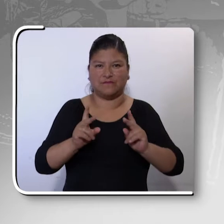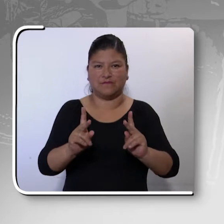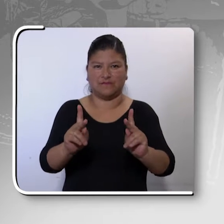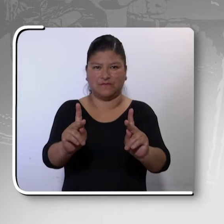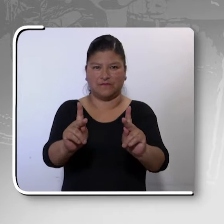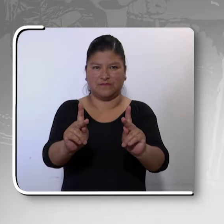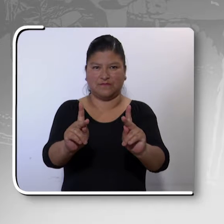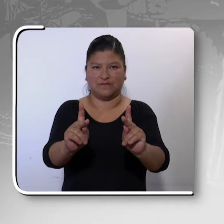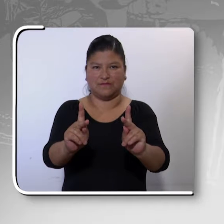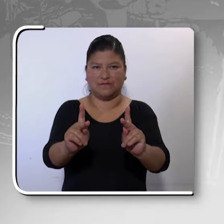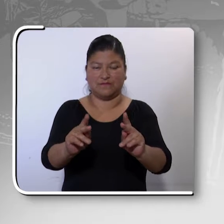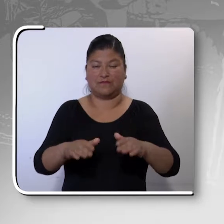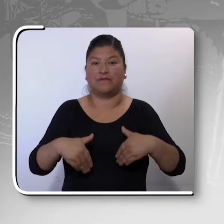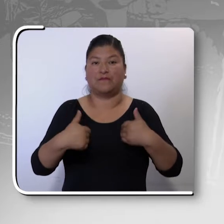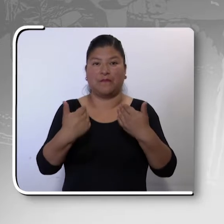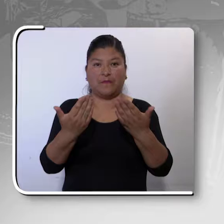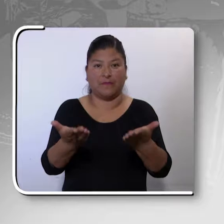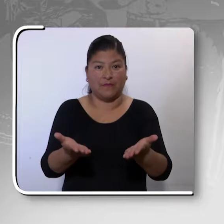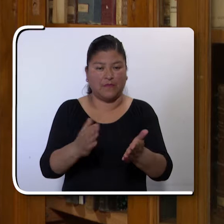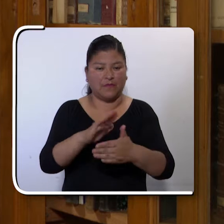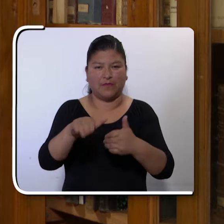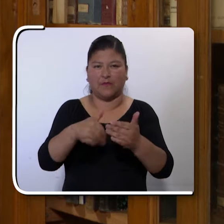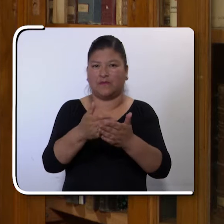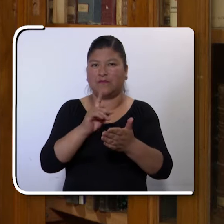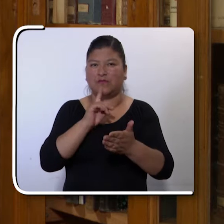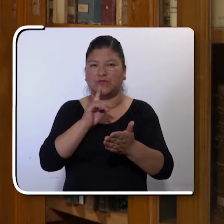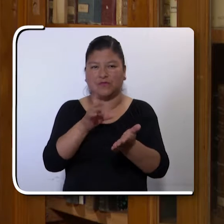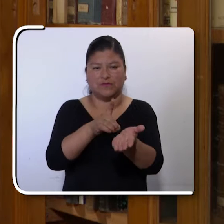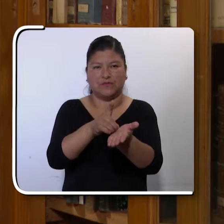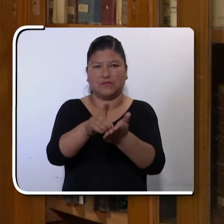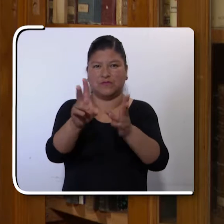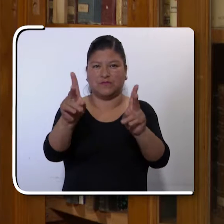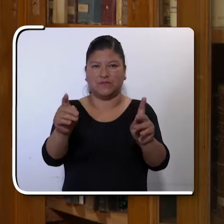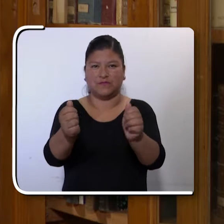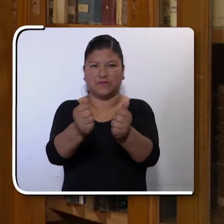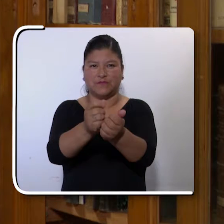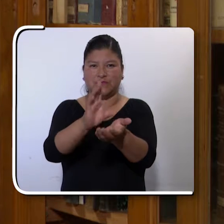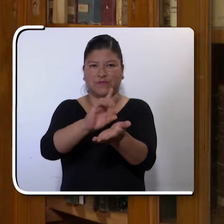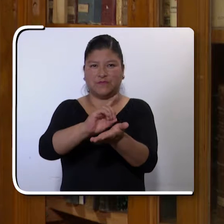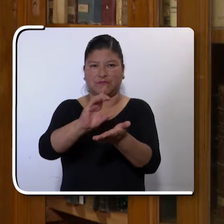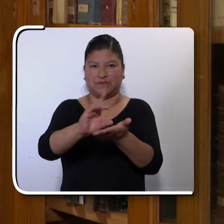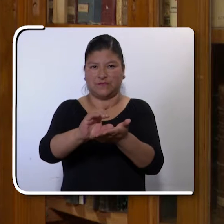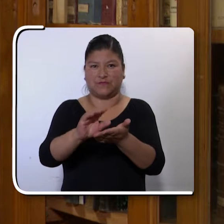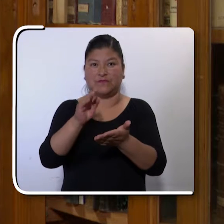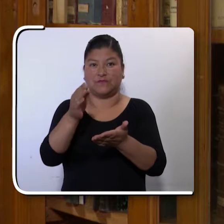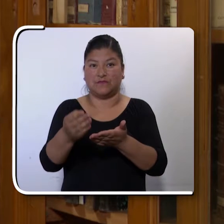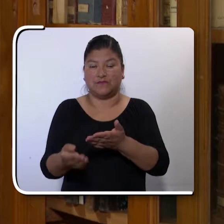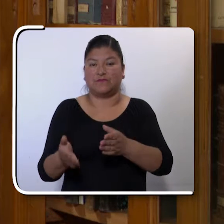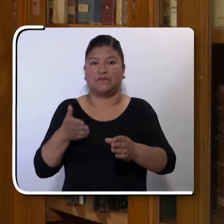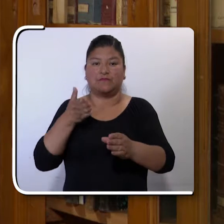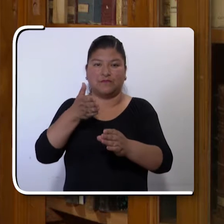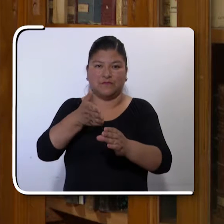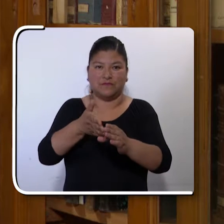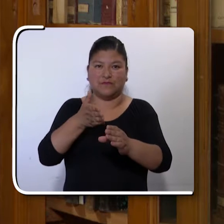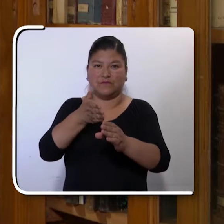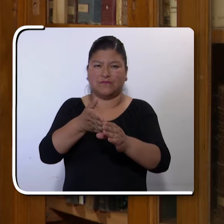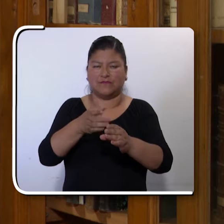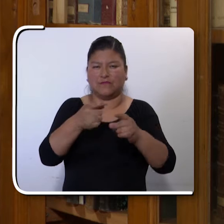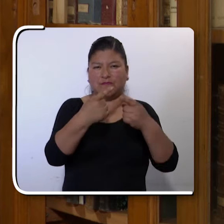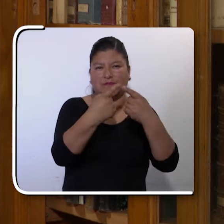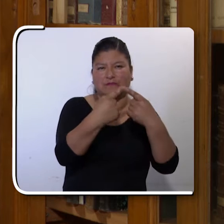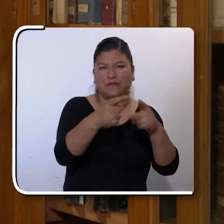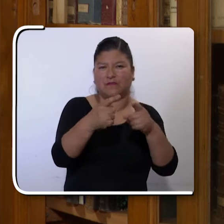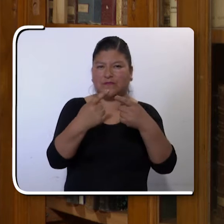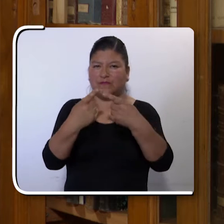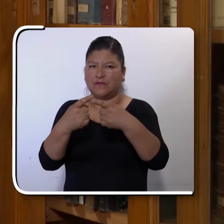y oportunidades. Y validar lo que son los derechos de las personas con discapacidad y su acceso a una